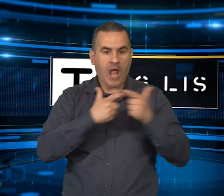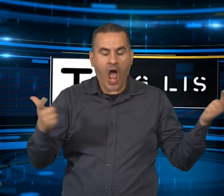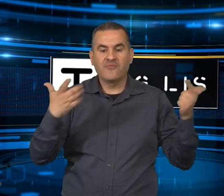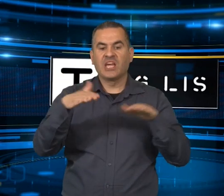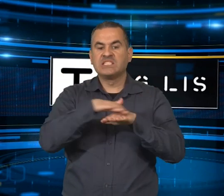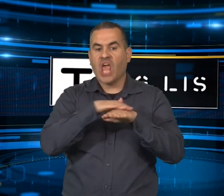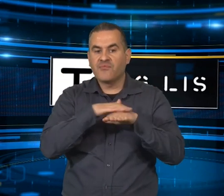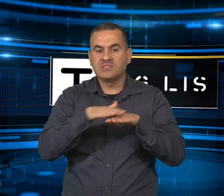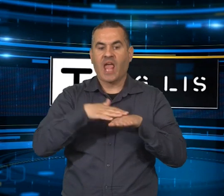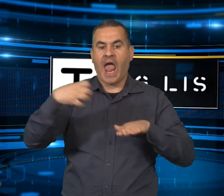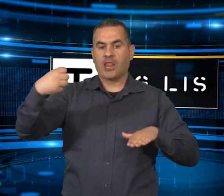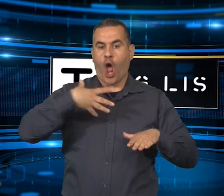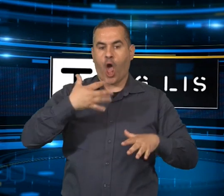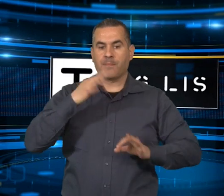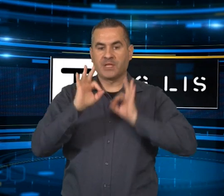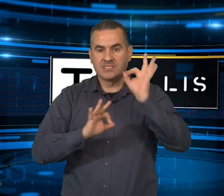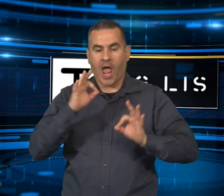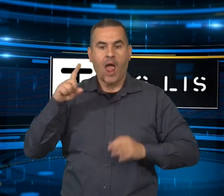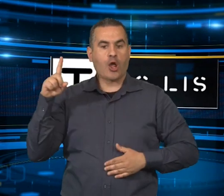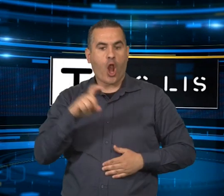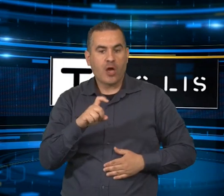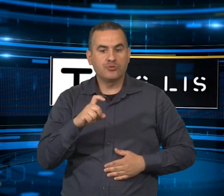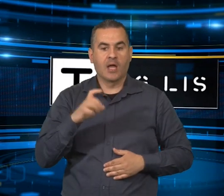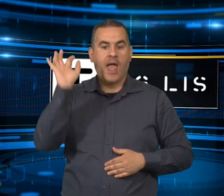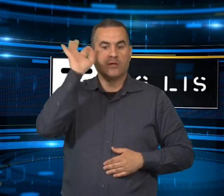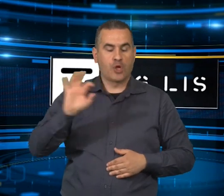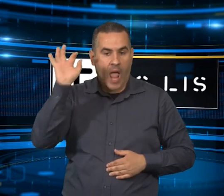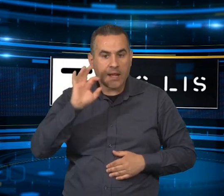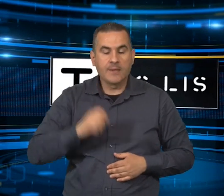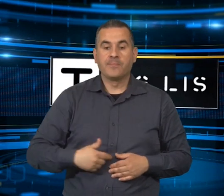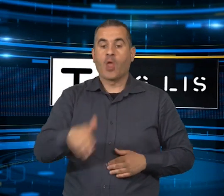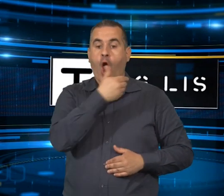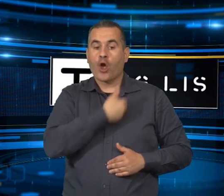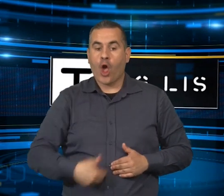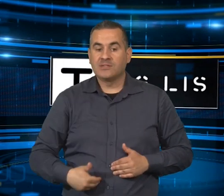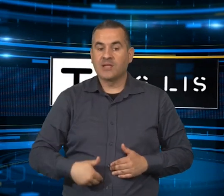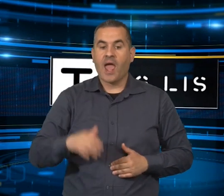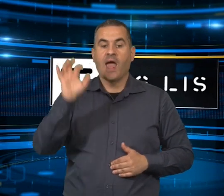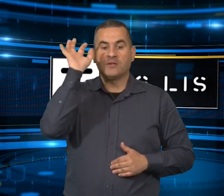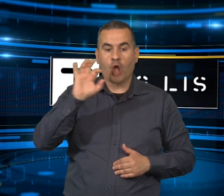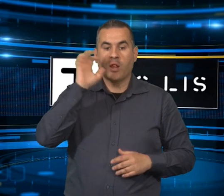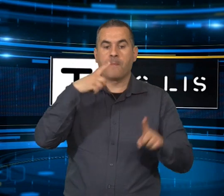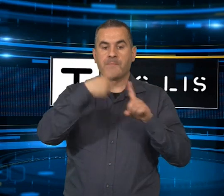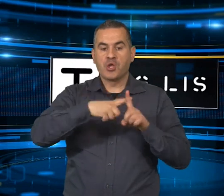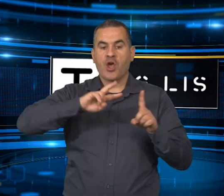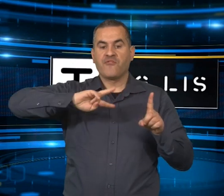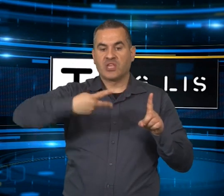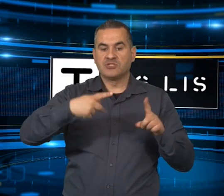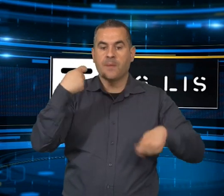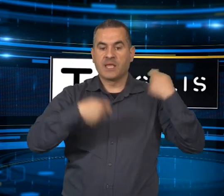Cocco, Vicepresidente della Commissione di Eugenio Lai, Presidente del Gruppo Alleanza Rosso Verde. Il Servizio di Radioterapia Oncologica regionale è a